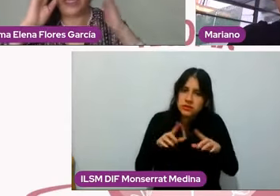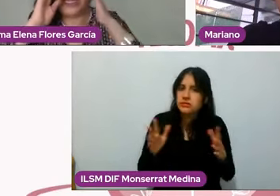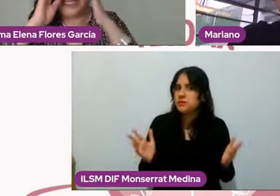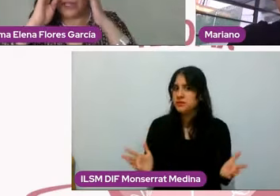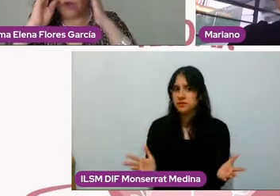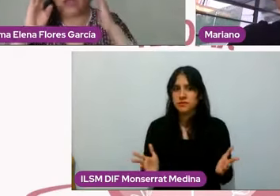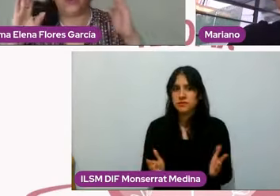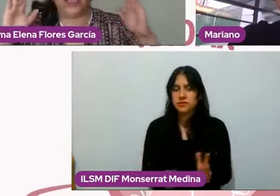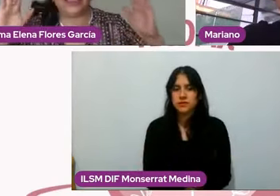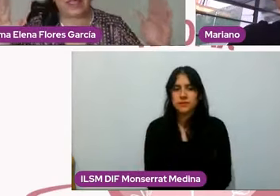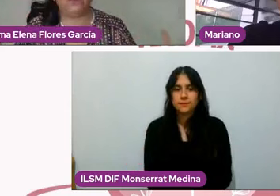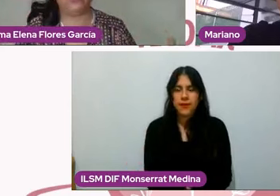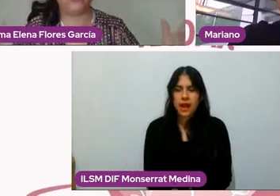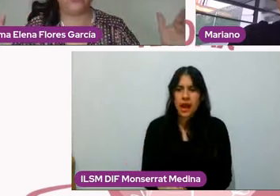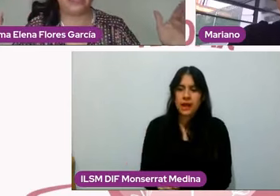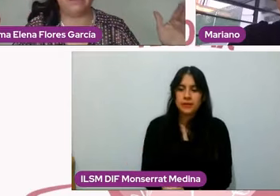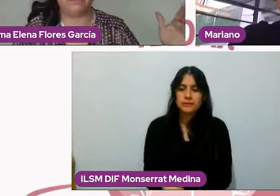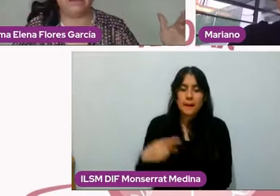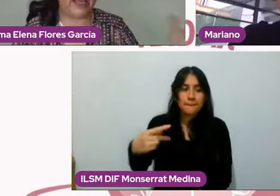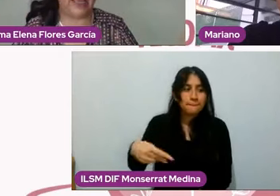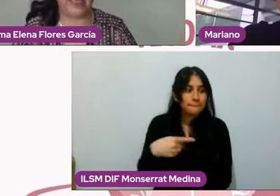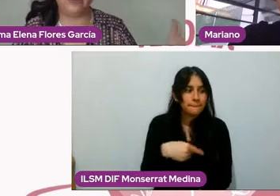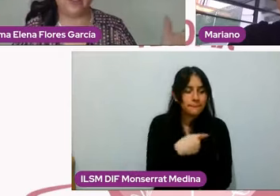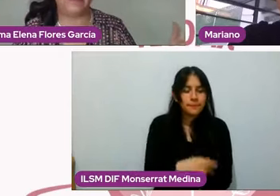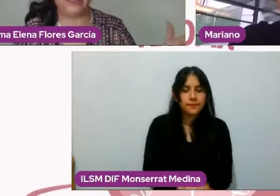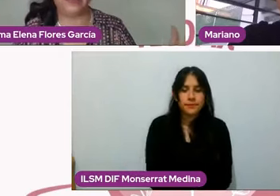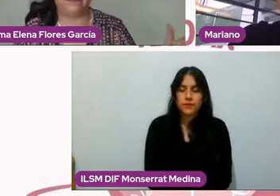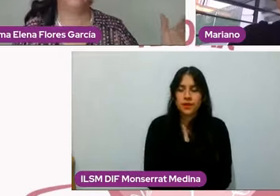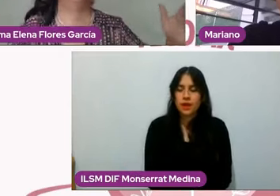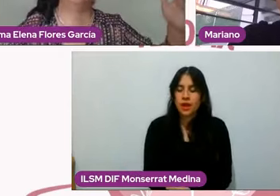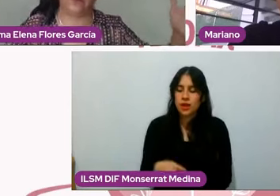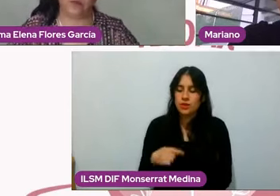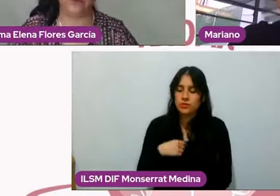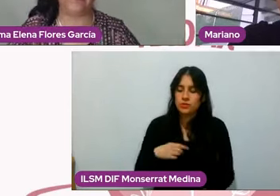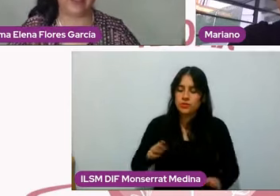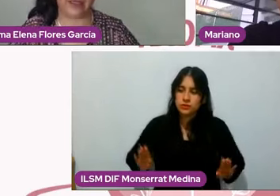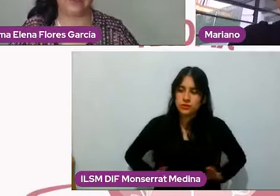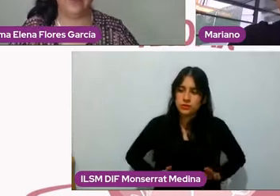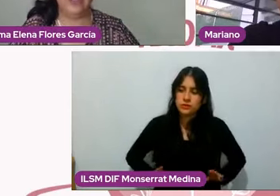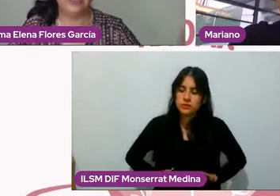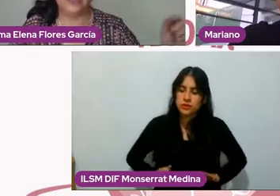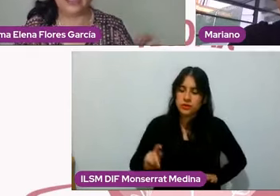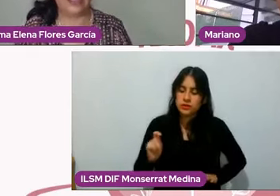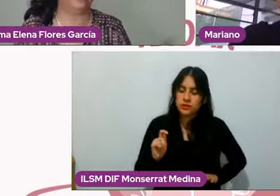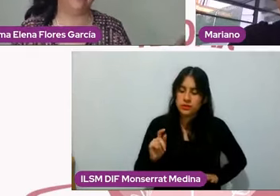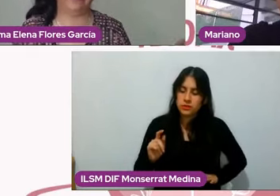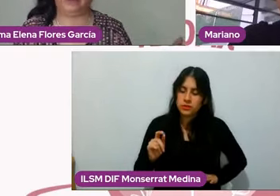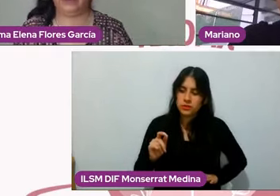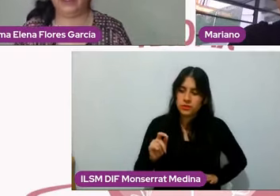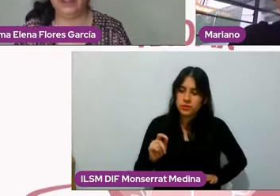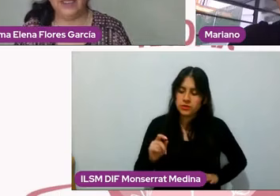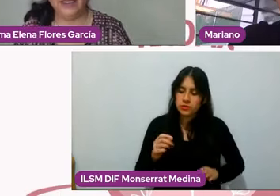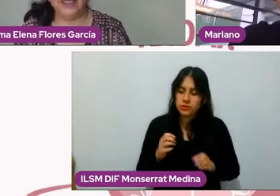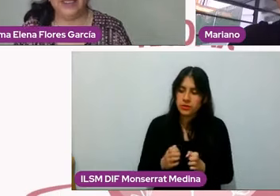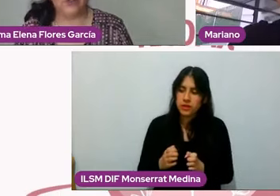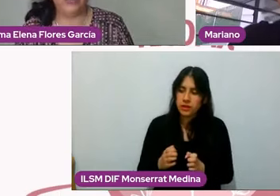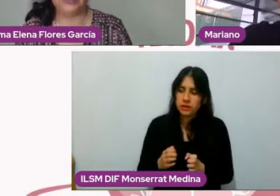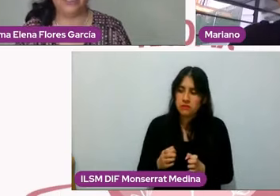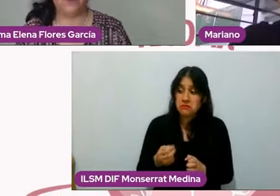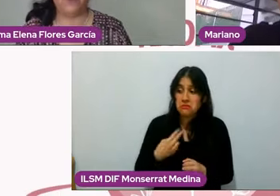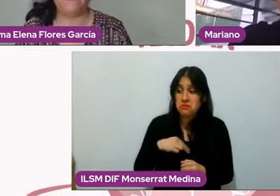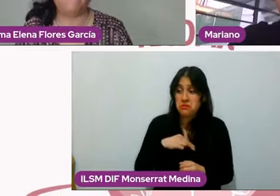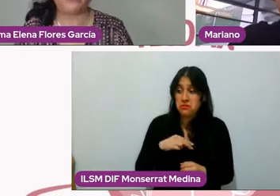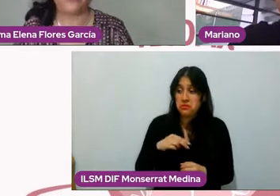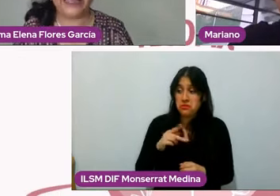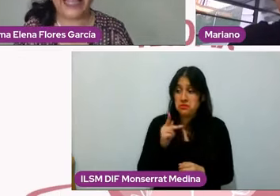Nos preguntan cuando estamos con la pareja solamente porque somos padres, ¿no? Esto es